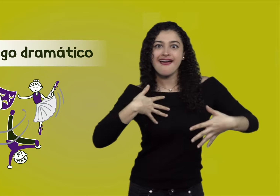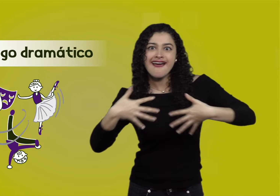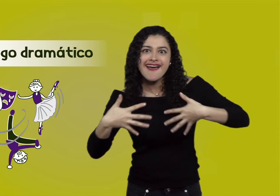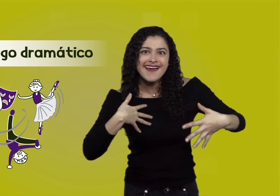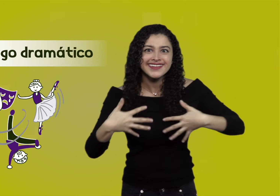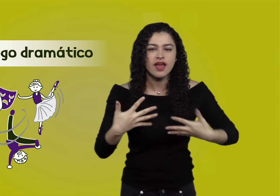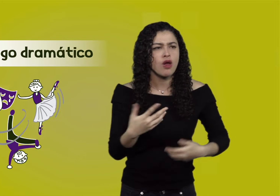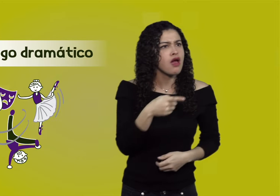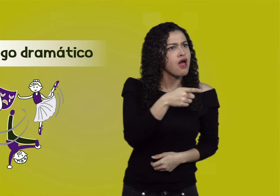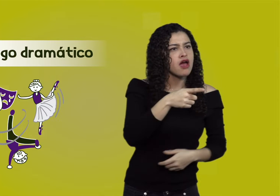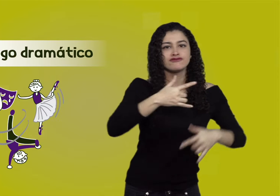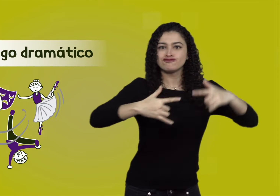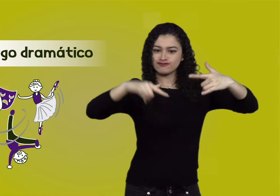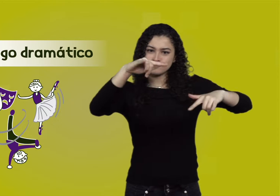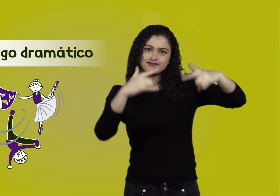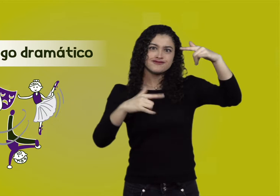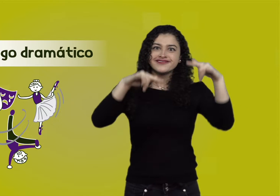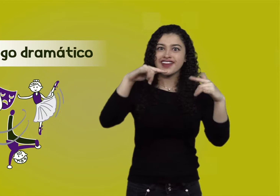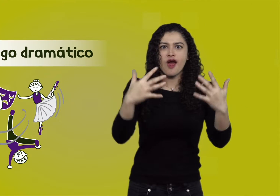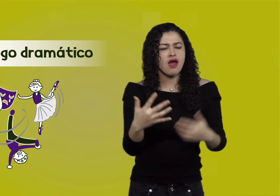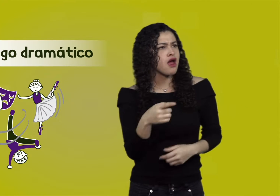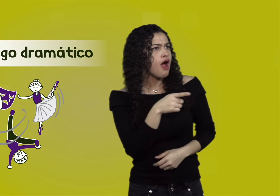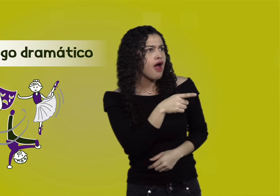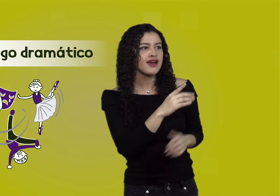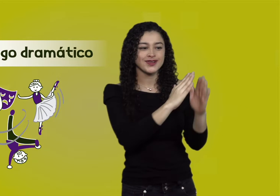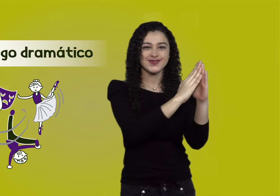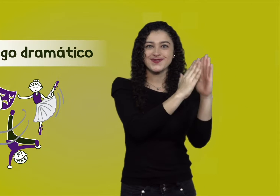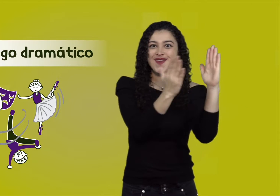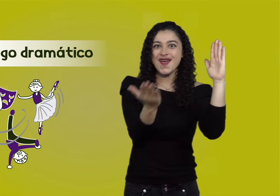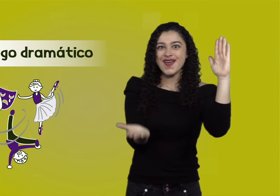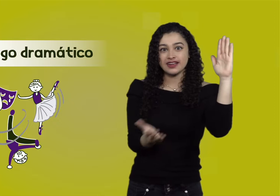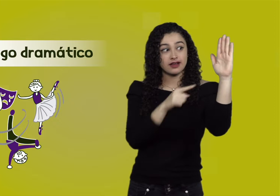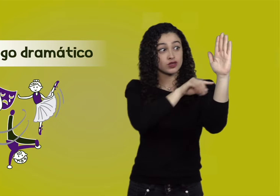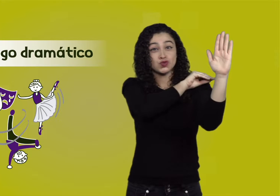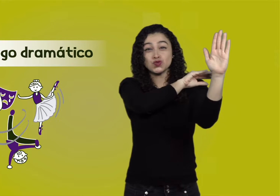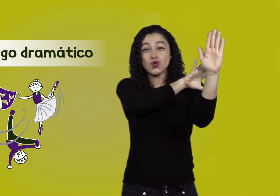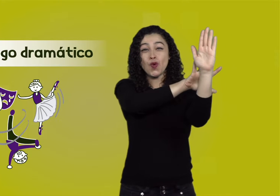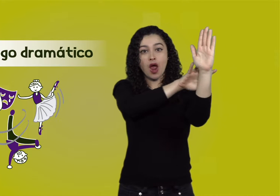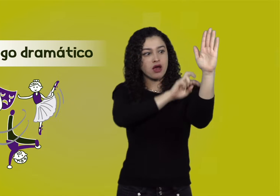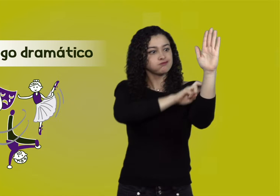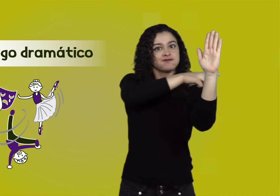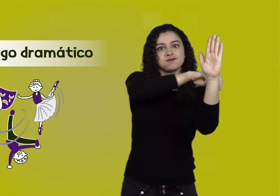Dramatizaciones, Marionetas, Juegos por medio de sombras,